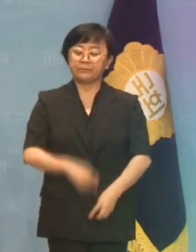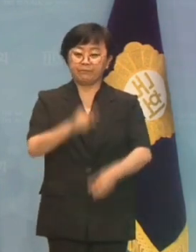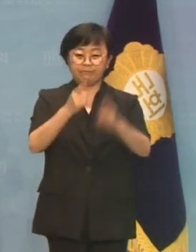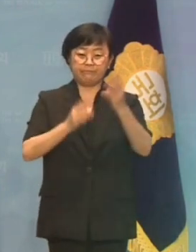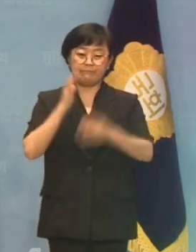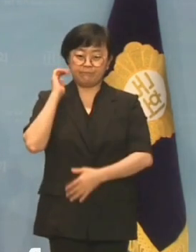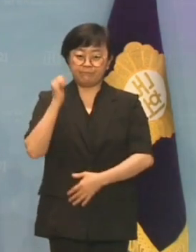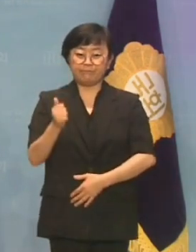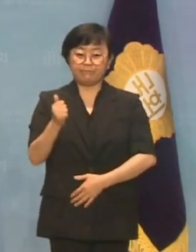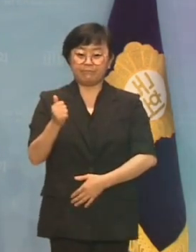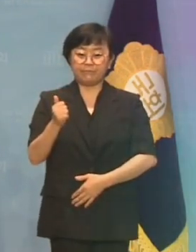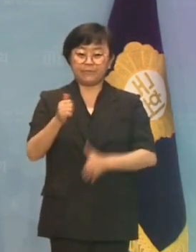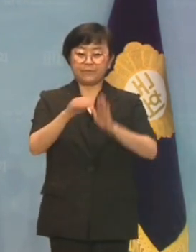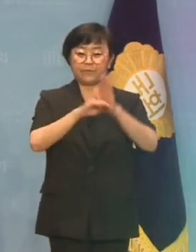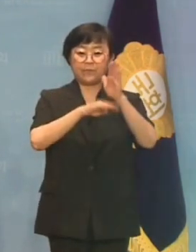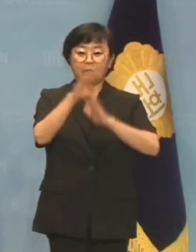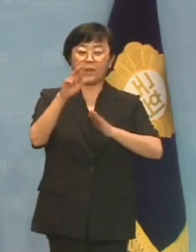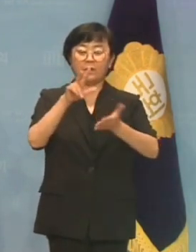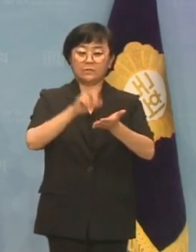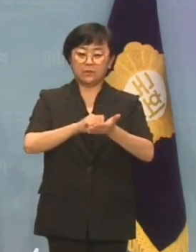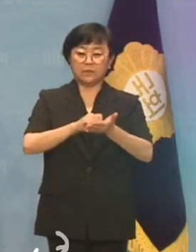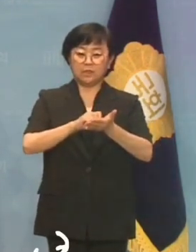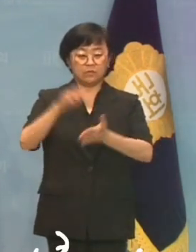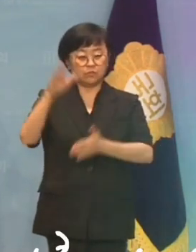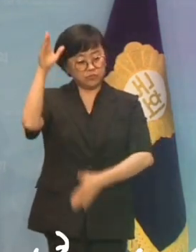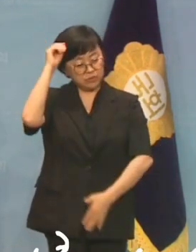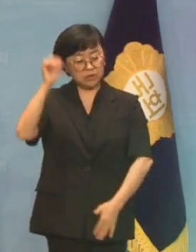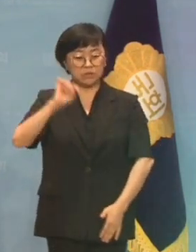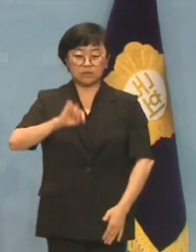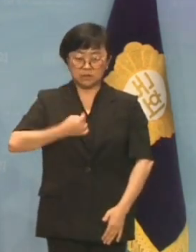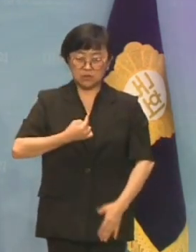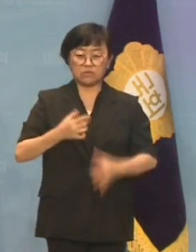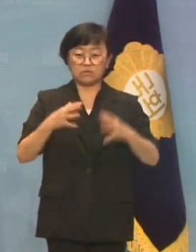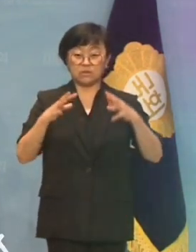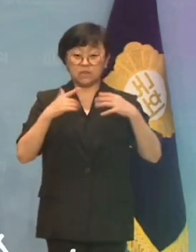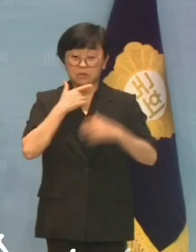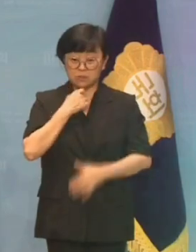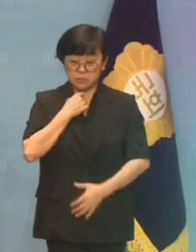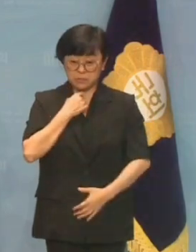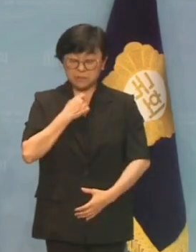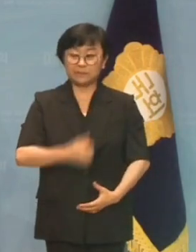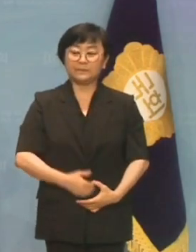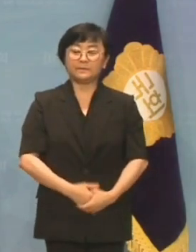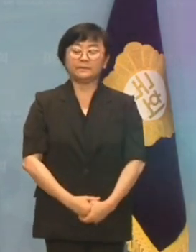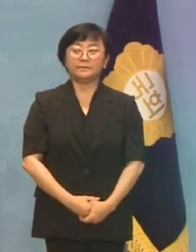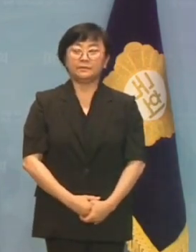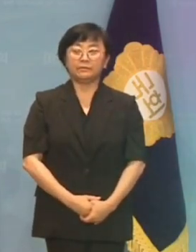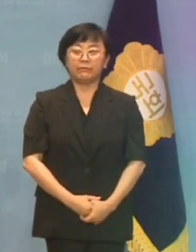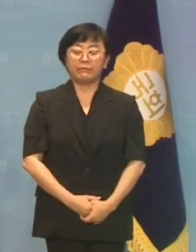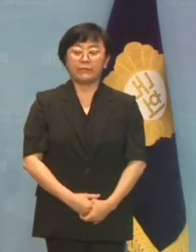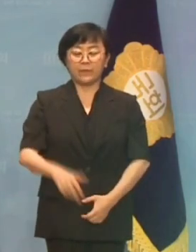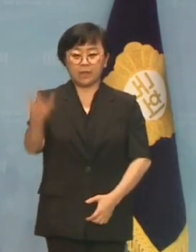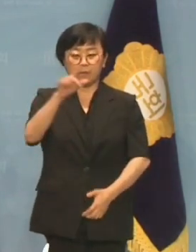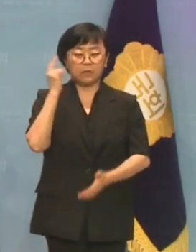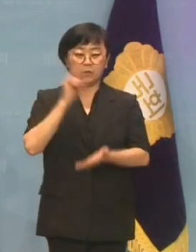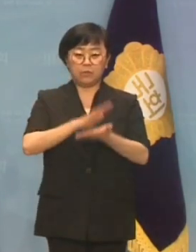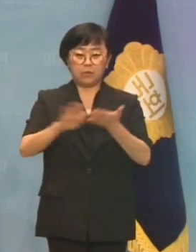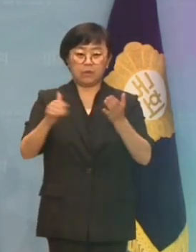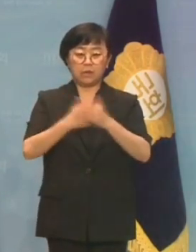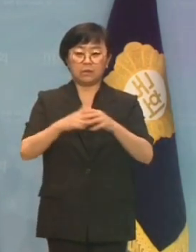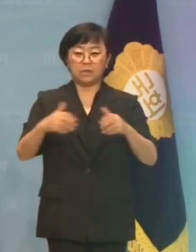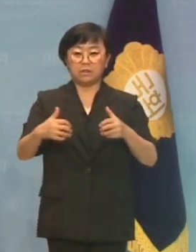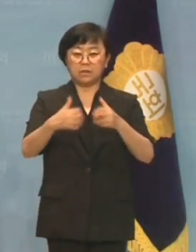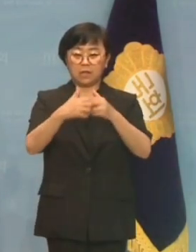윤석열 대통령은 남북 문제에 대한 무지를 스스로 자랑하고 싶었습니까? 한반도의 평화는